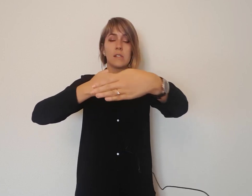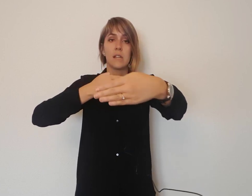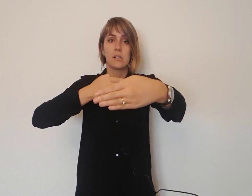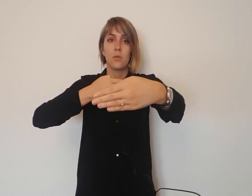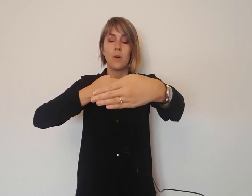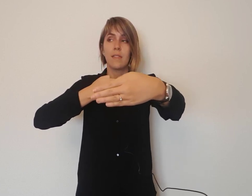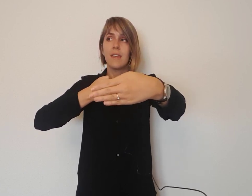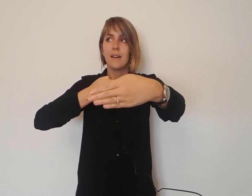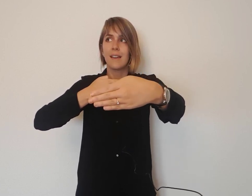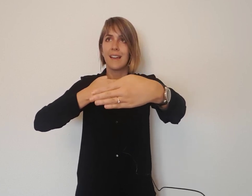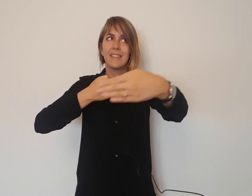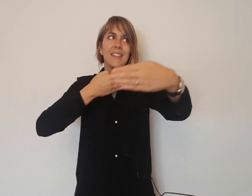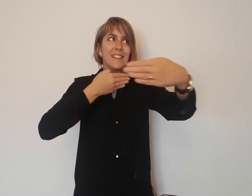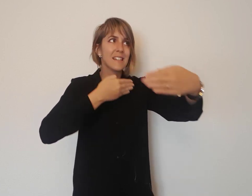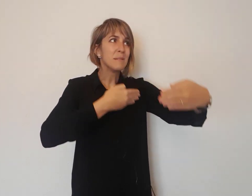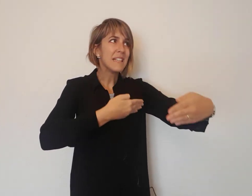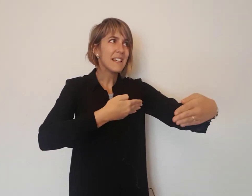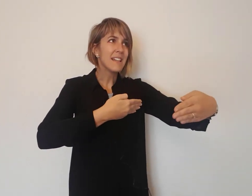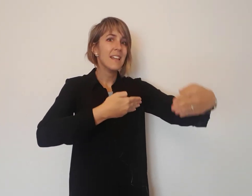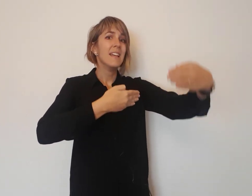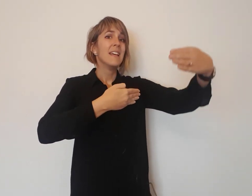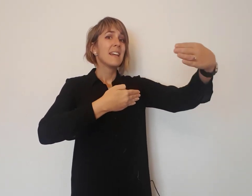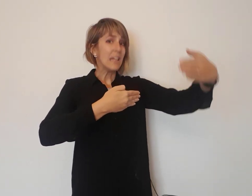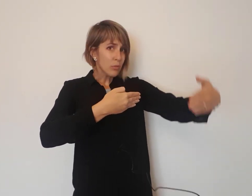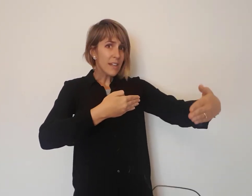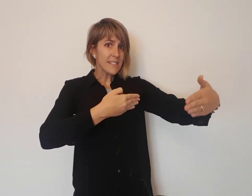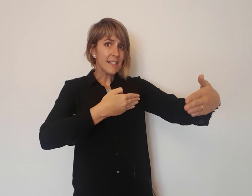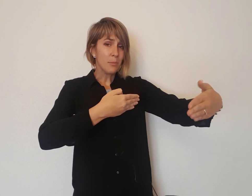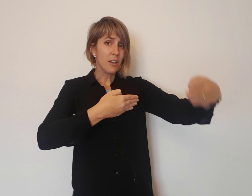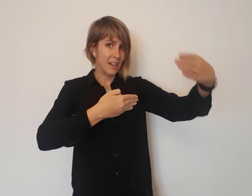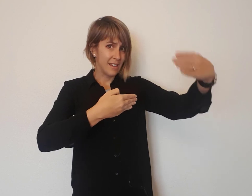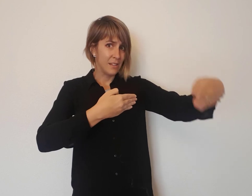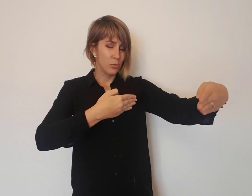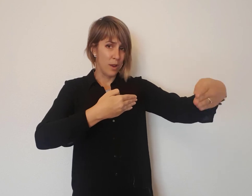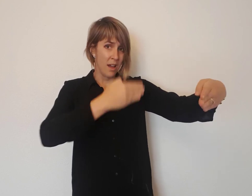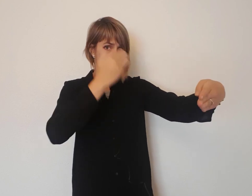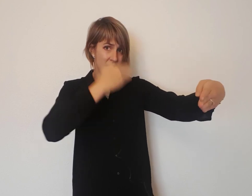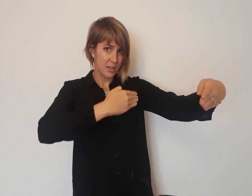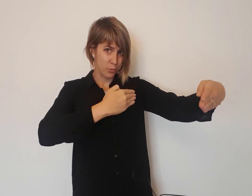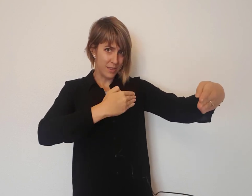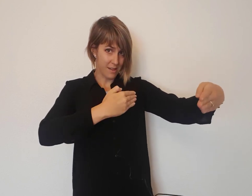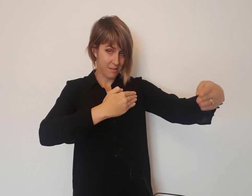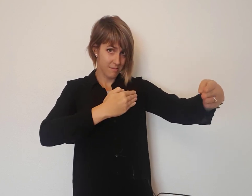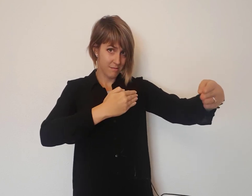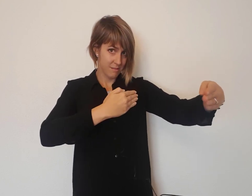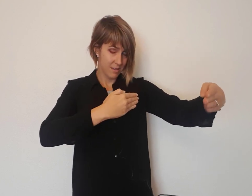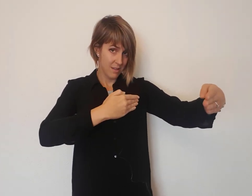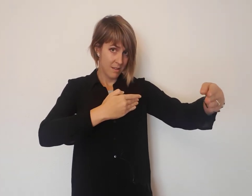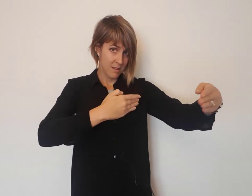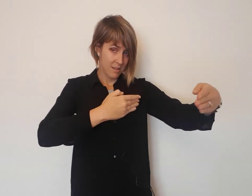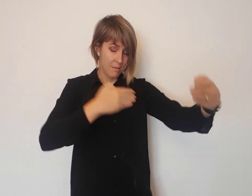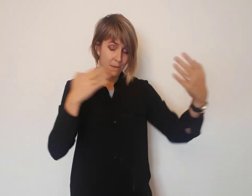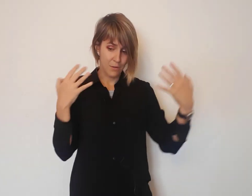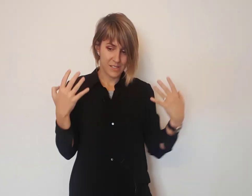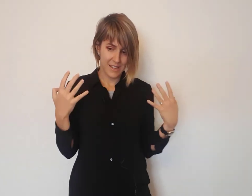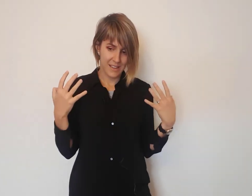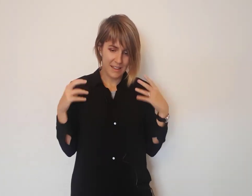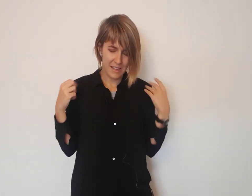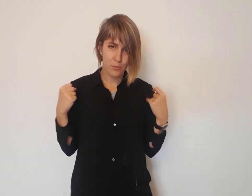eso hacía que a ti te transmitieran que tú tenías que anteponer la arquitectura a tu vida. Pero es que es